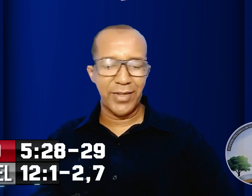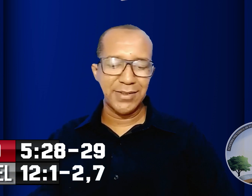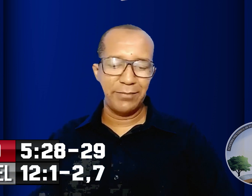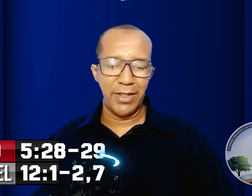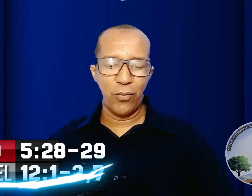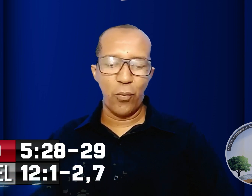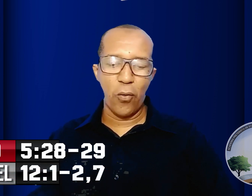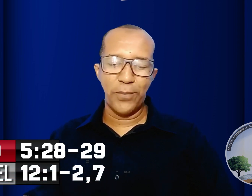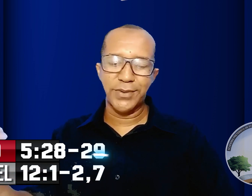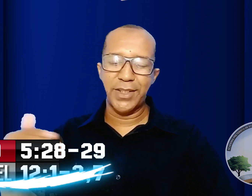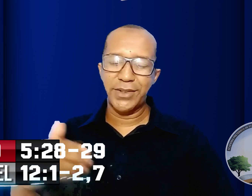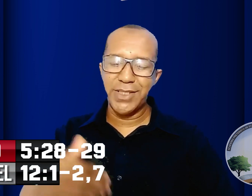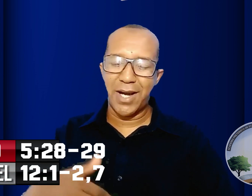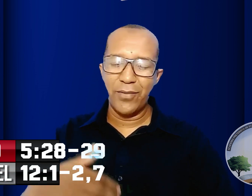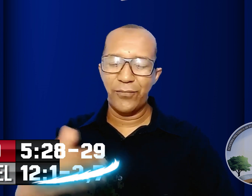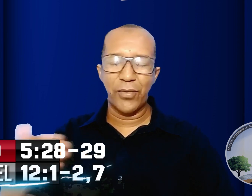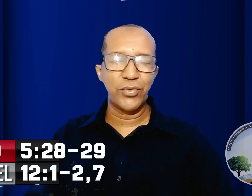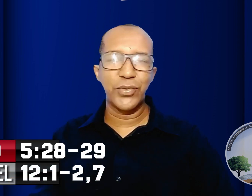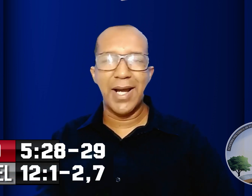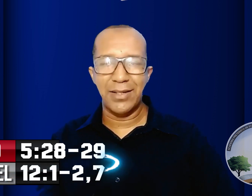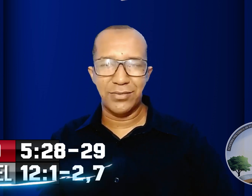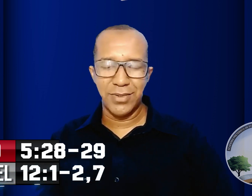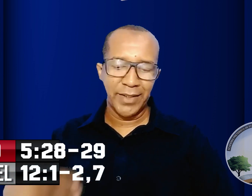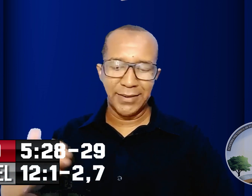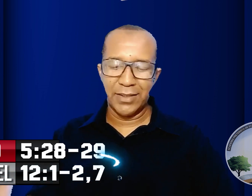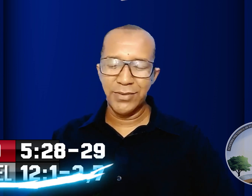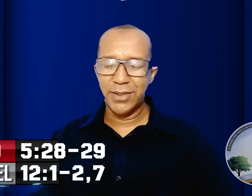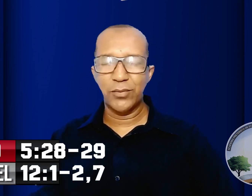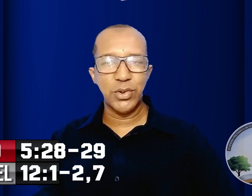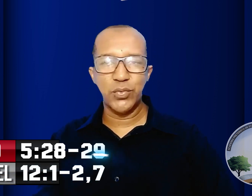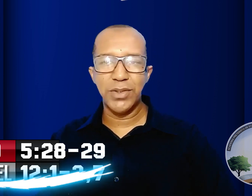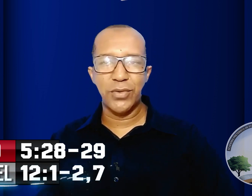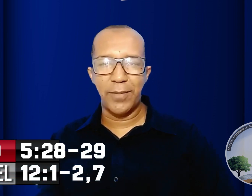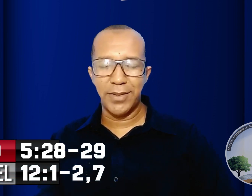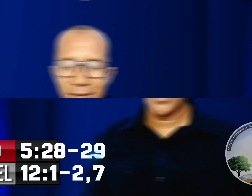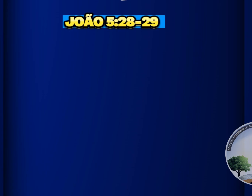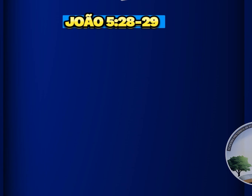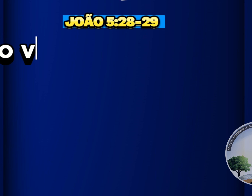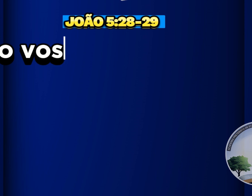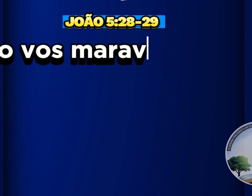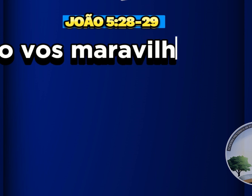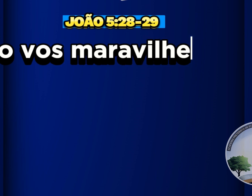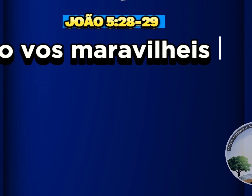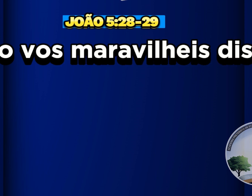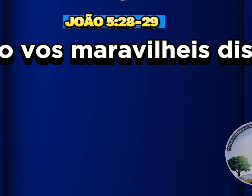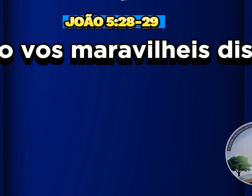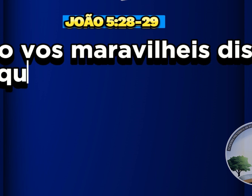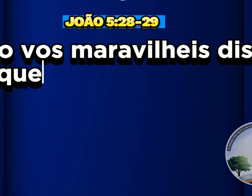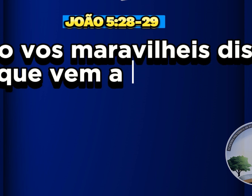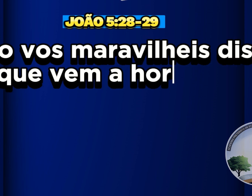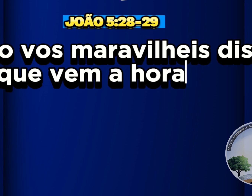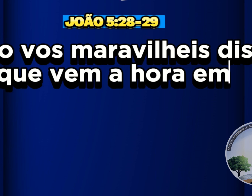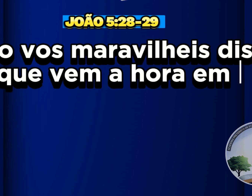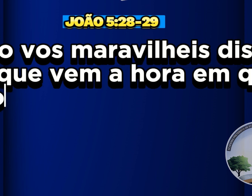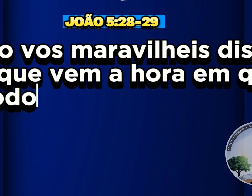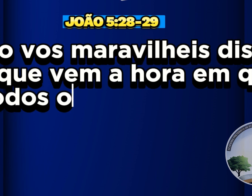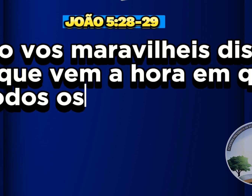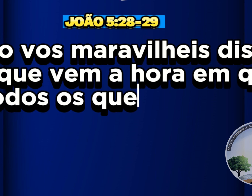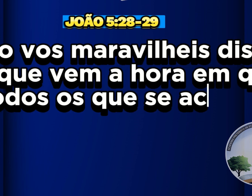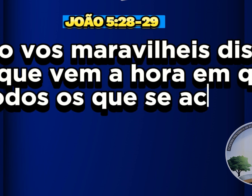receberam um corpo celestial foram julgados cada um segundo as suas obras não vos maravilheis disto diz lá o texto de João